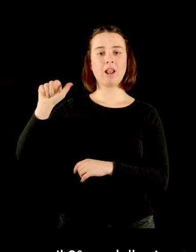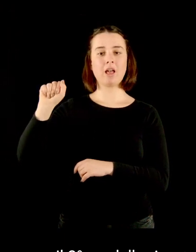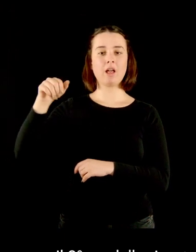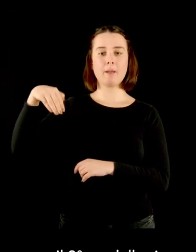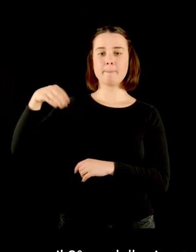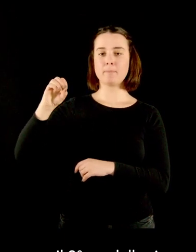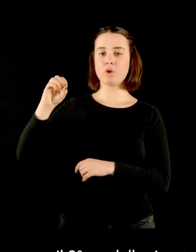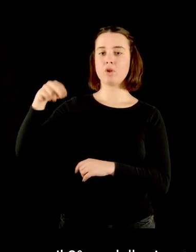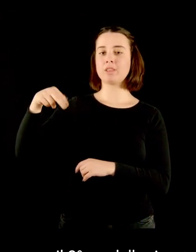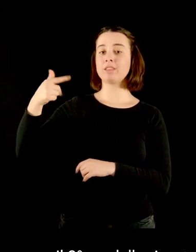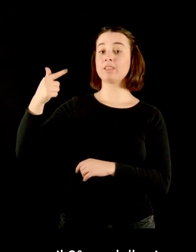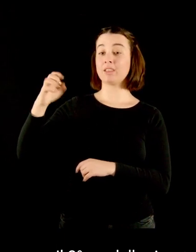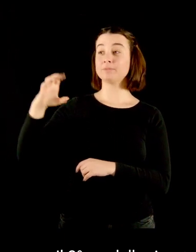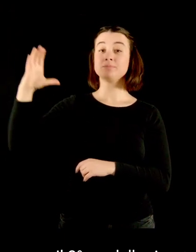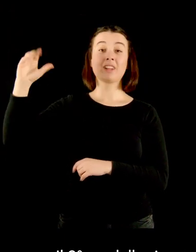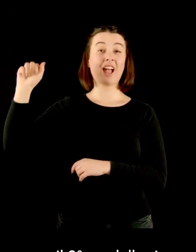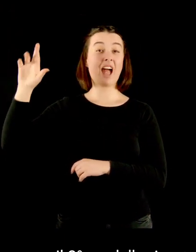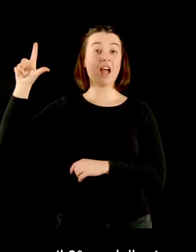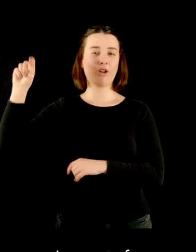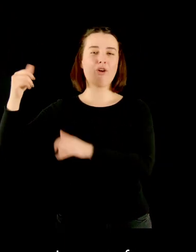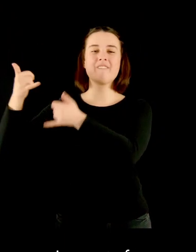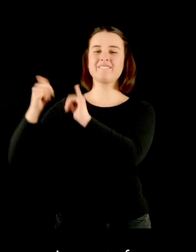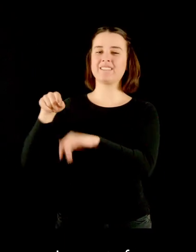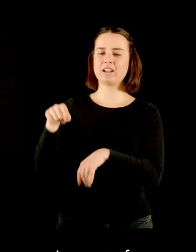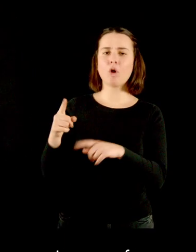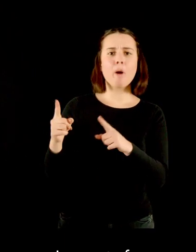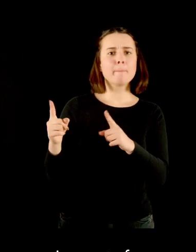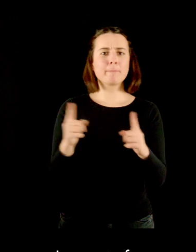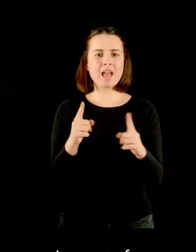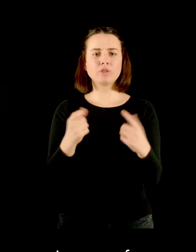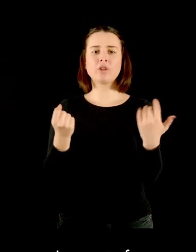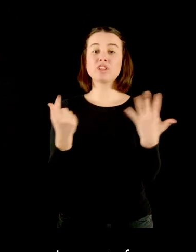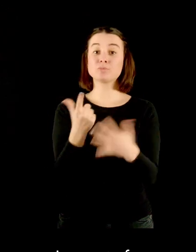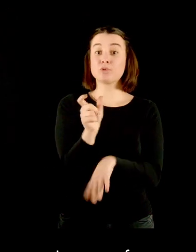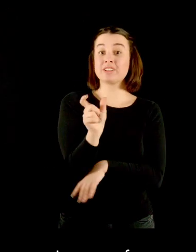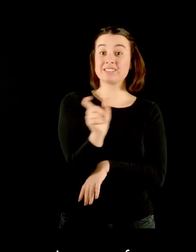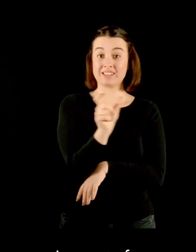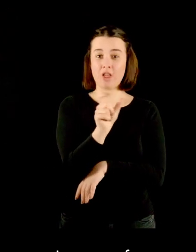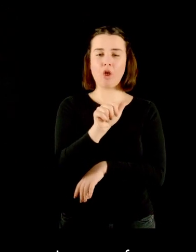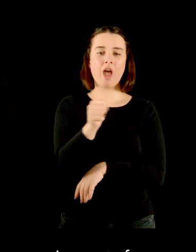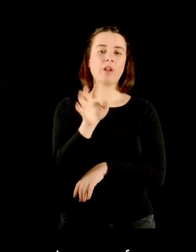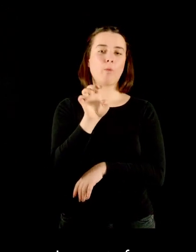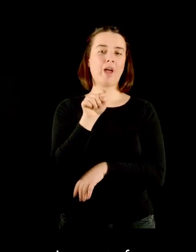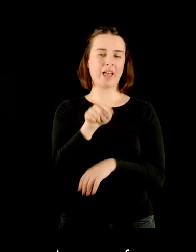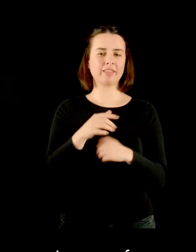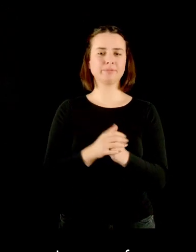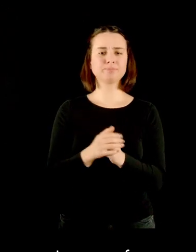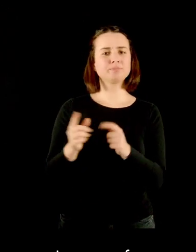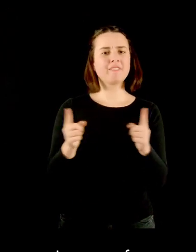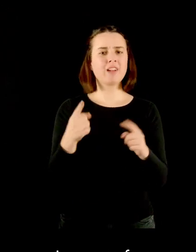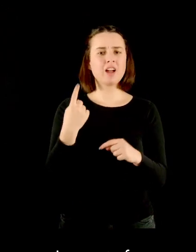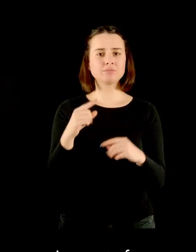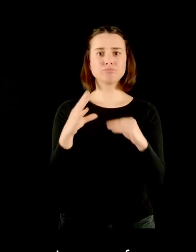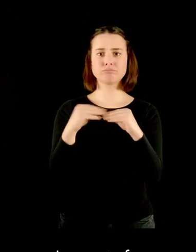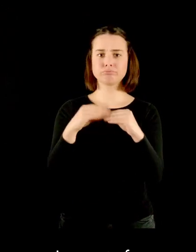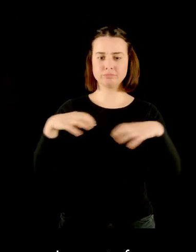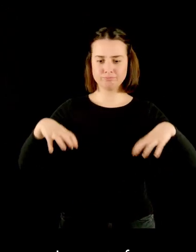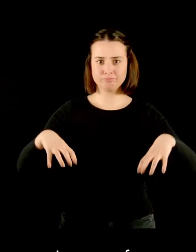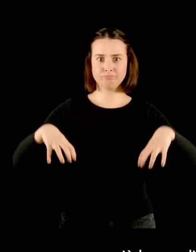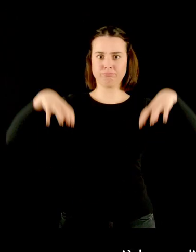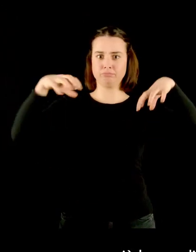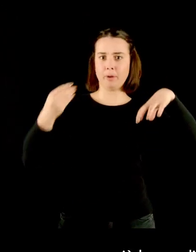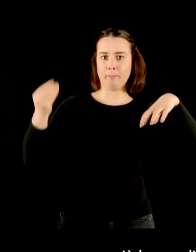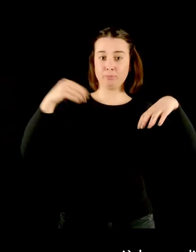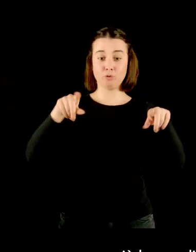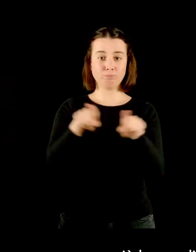XVII secolo. In questa fase vengono costruite due torri uguali a quelle che concludono il fronte sul